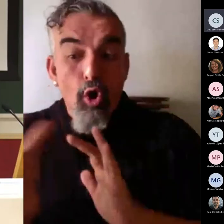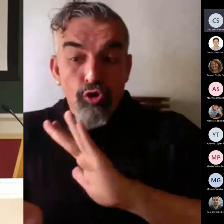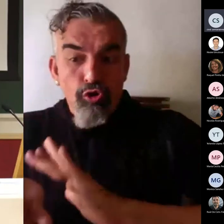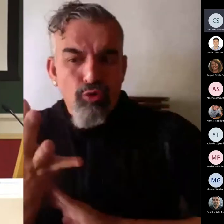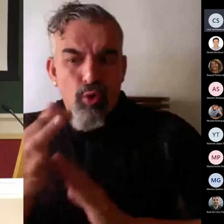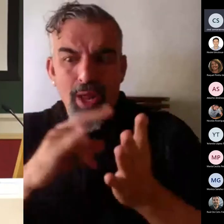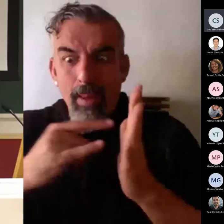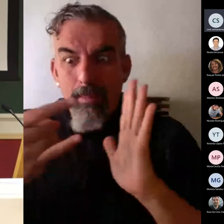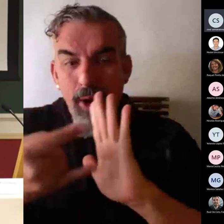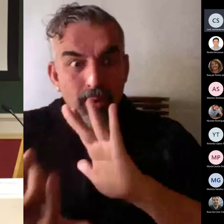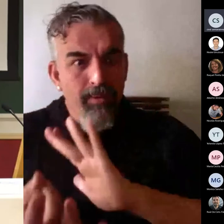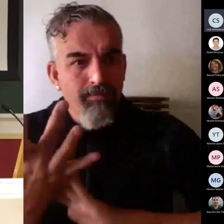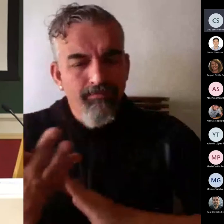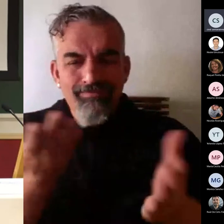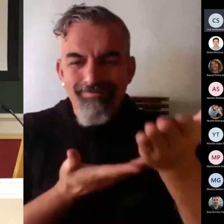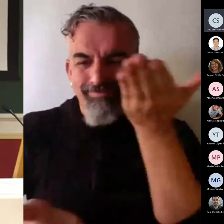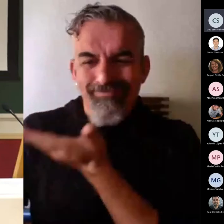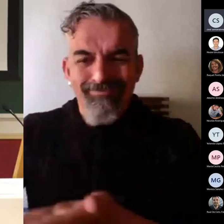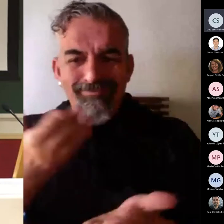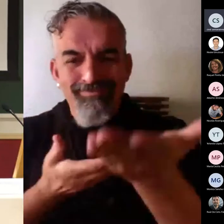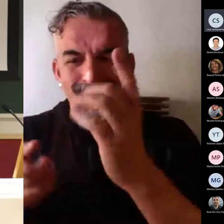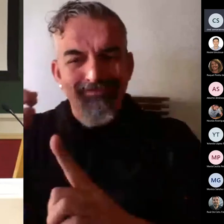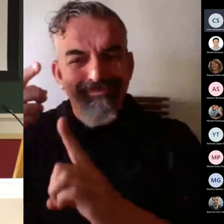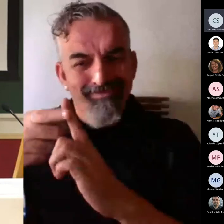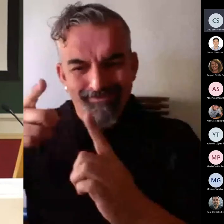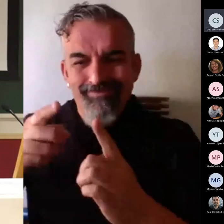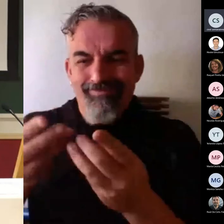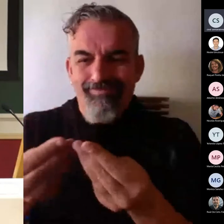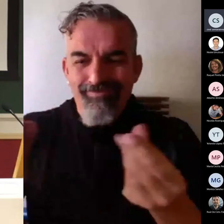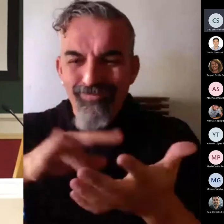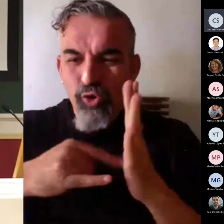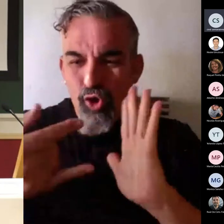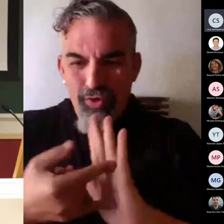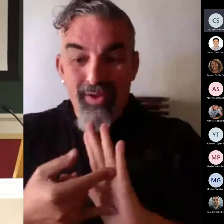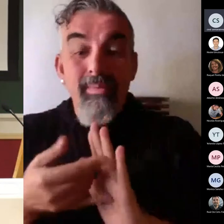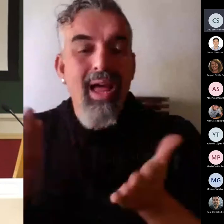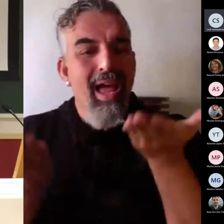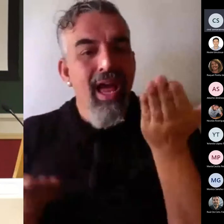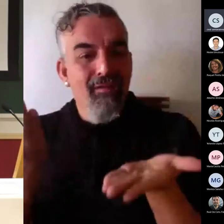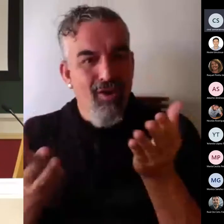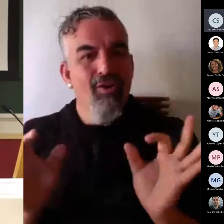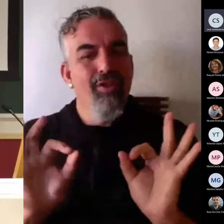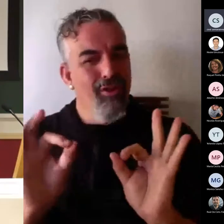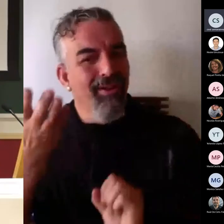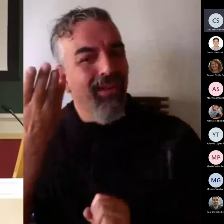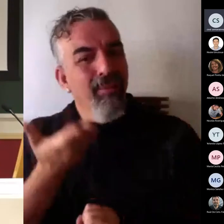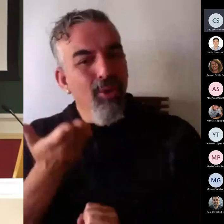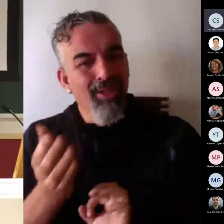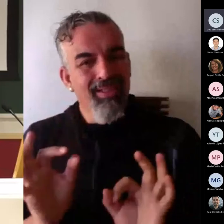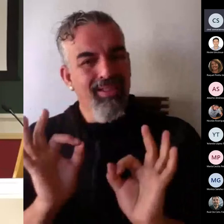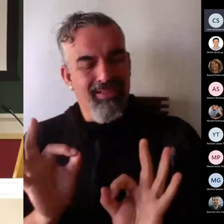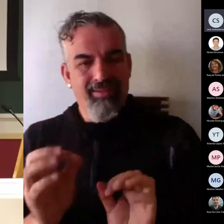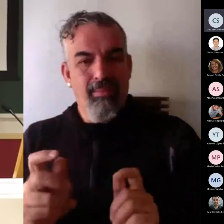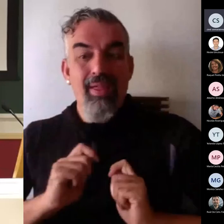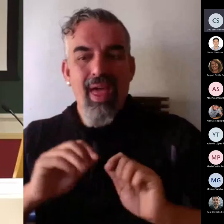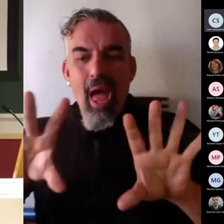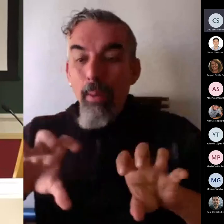creábamos. Y la evaluación tiene que ir en ese camino también, ¿no? Es importante que debemos